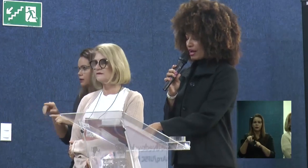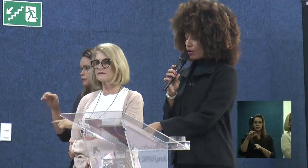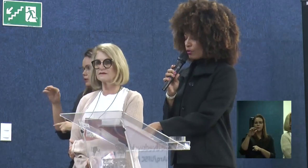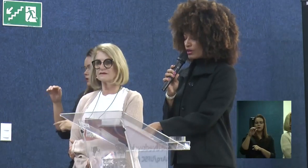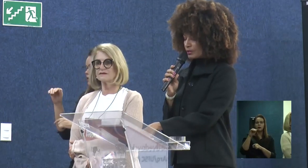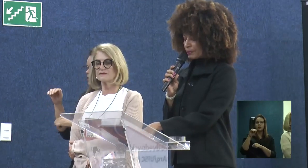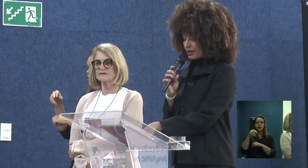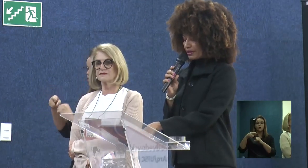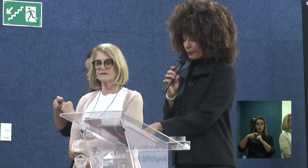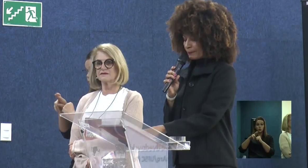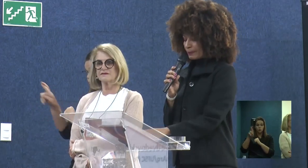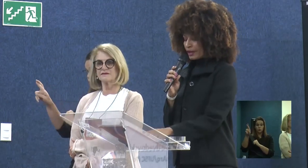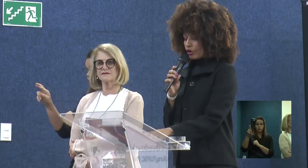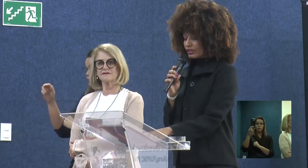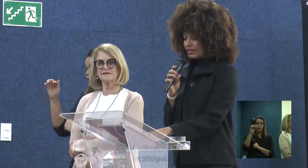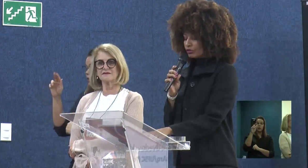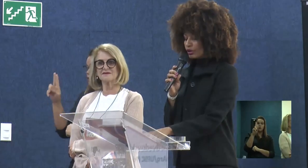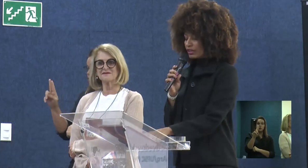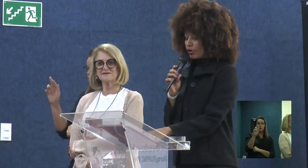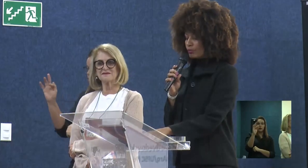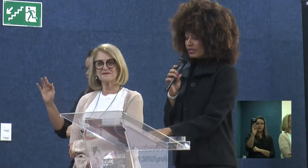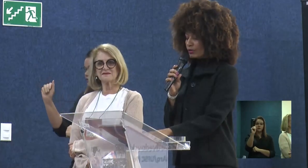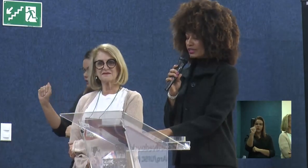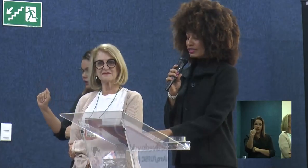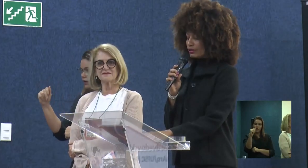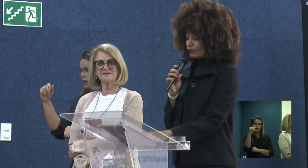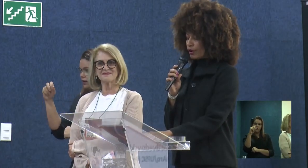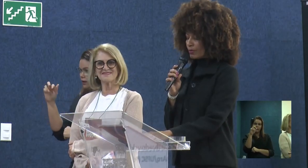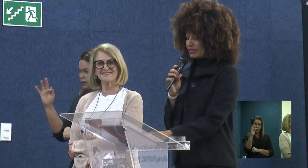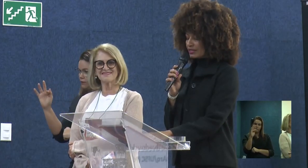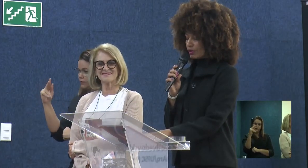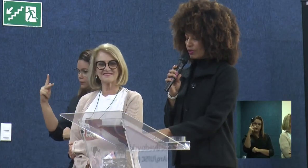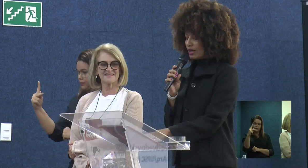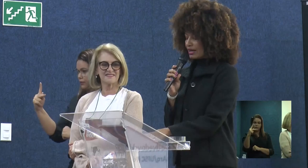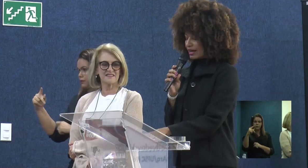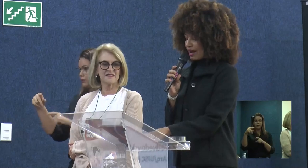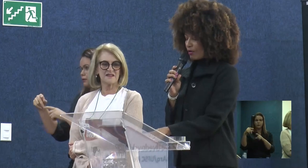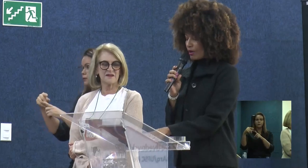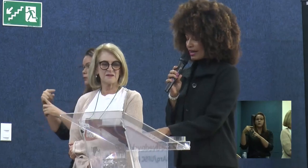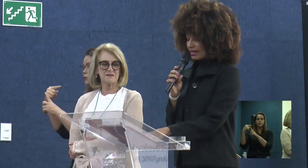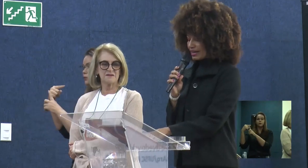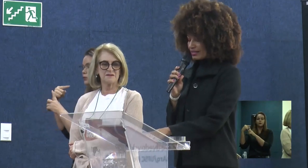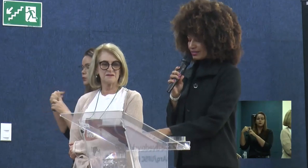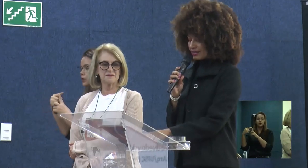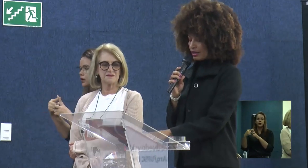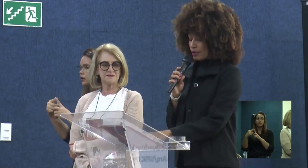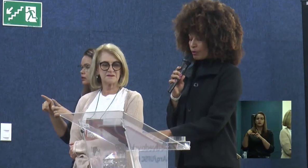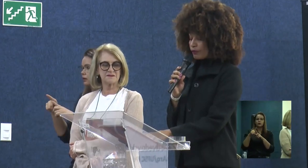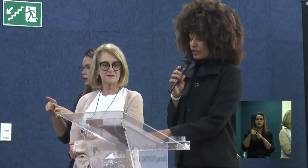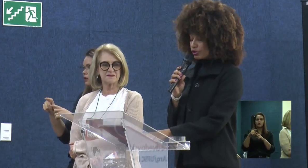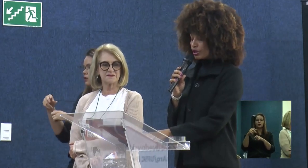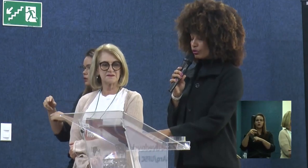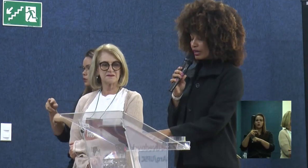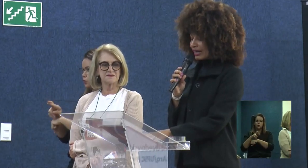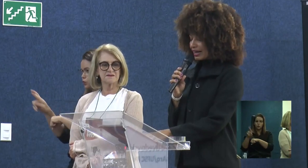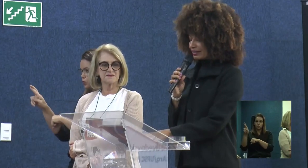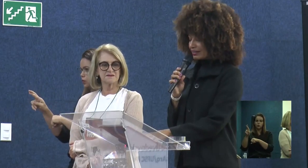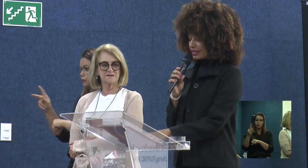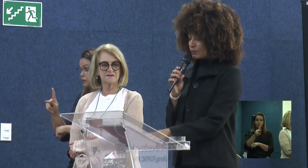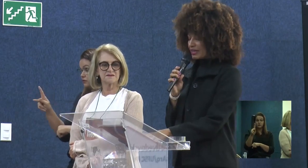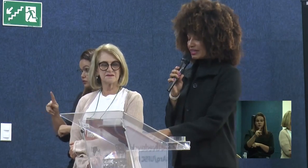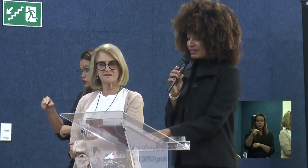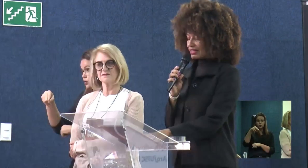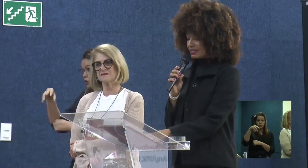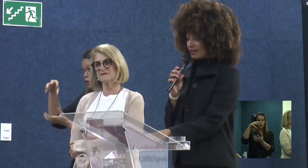FAUSP, coordenadora da Comissão Ensino e Formação, CAORS, professora